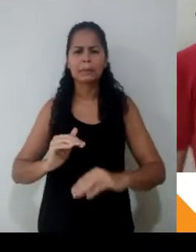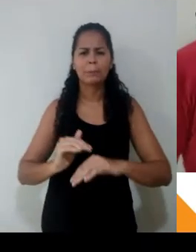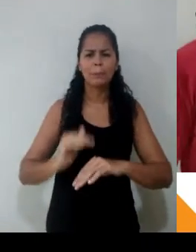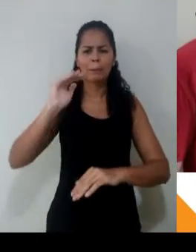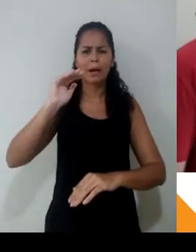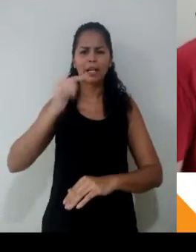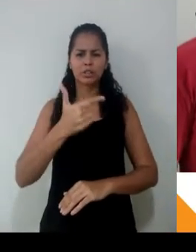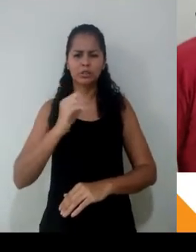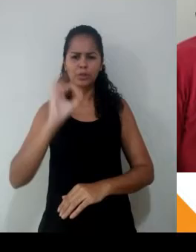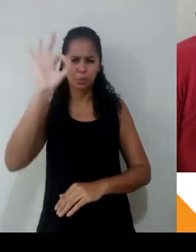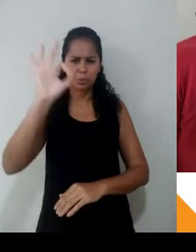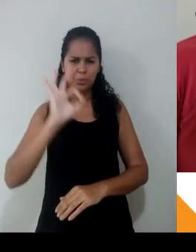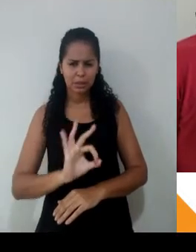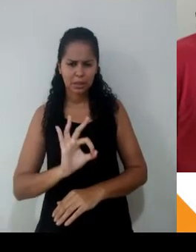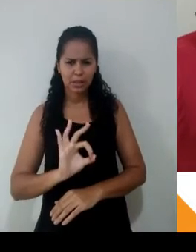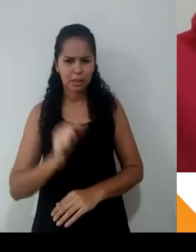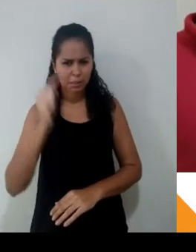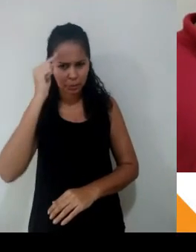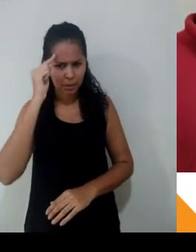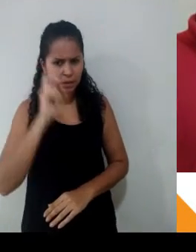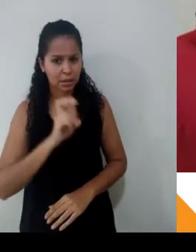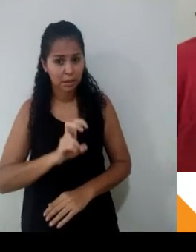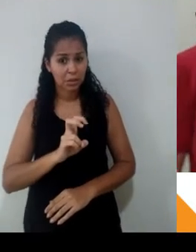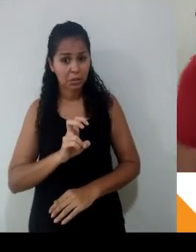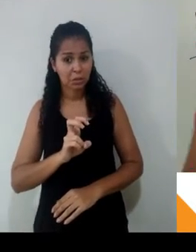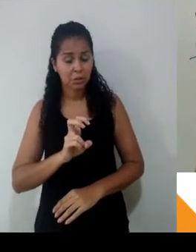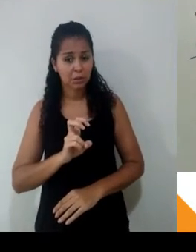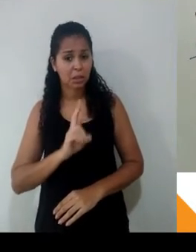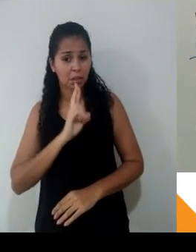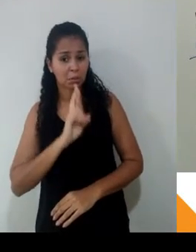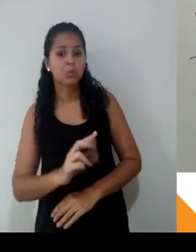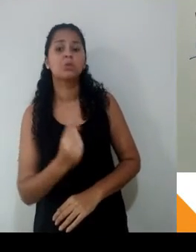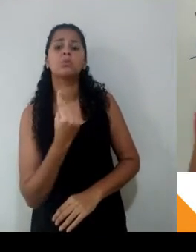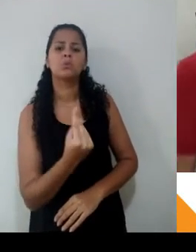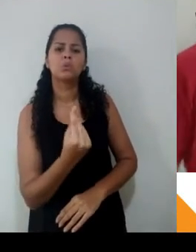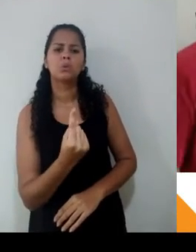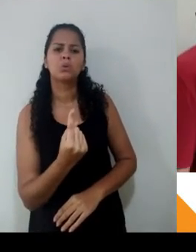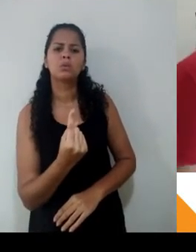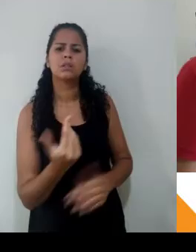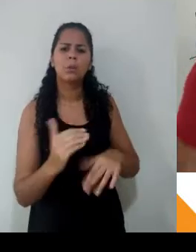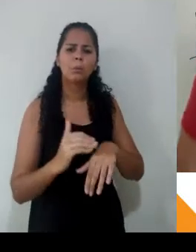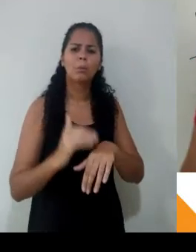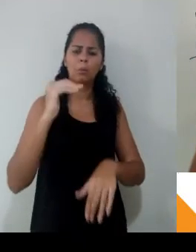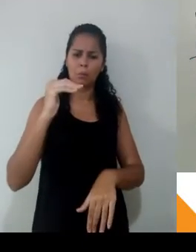Você aumentou 20% da velocidade, adivinha o que aconteceu com o teu tempo? Diminuiu 20%, porque você perdeu 1.